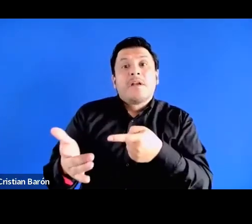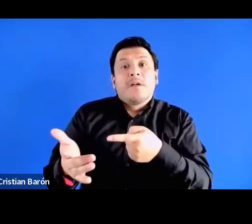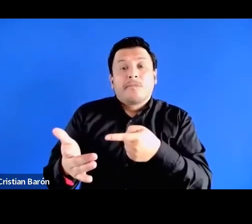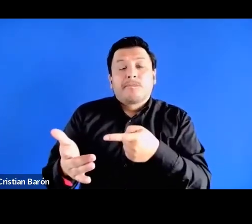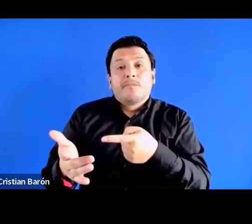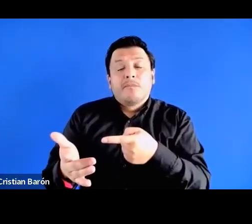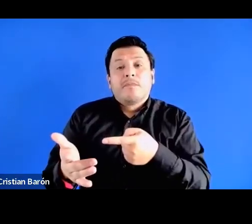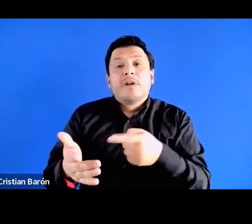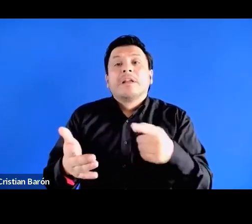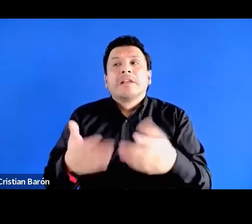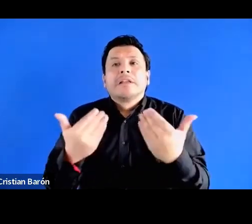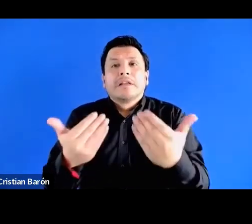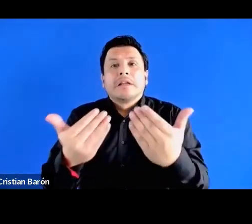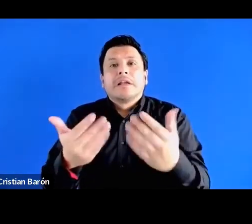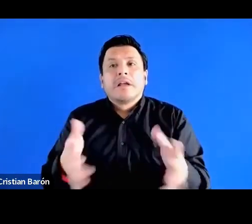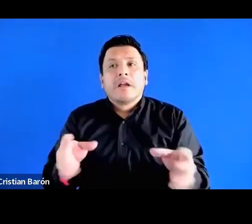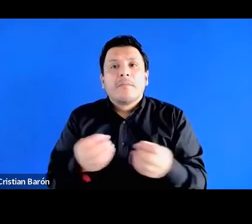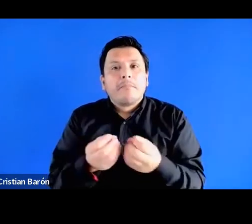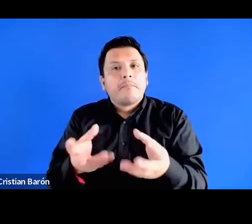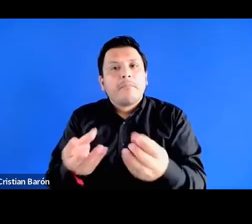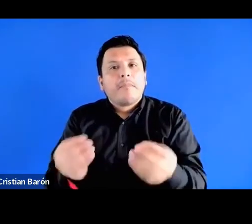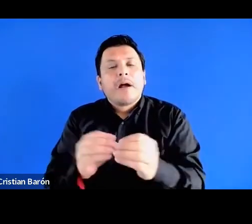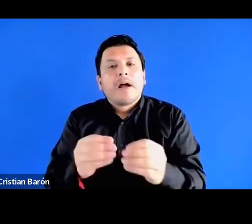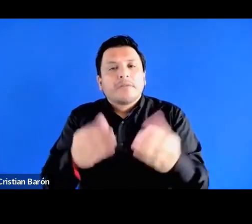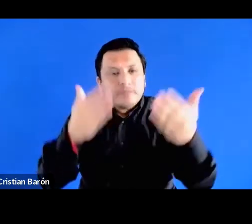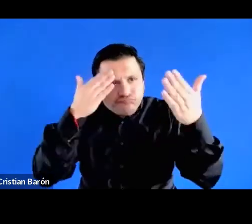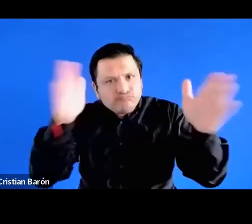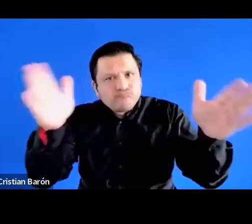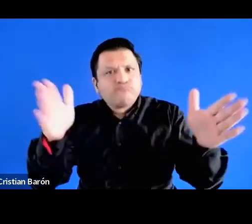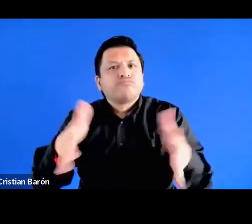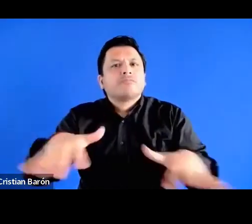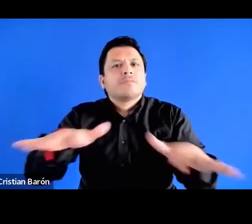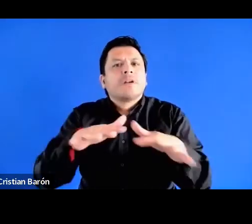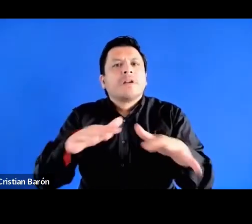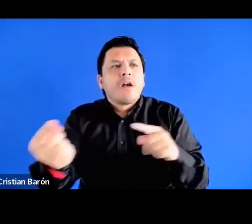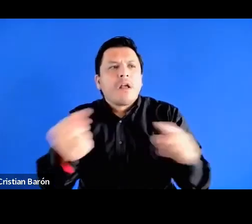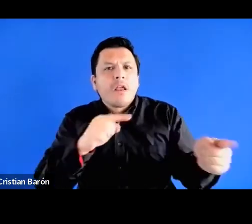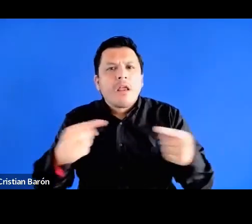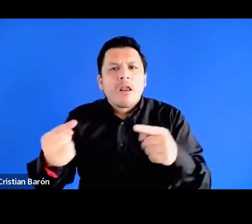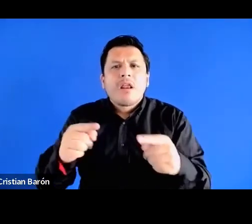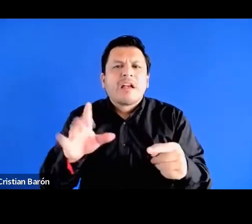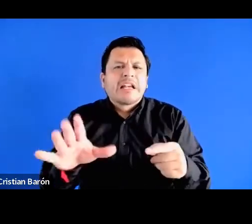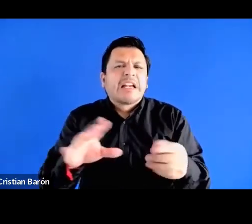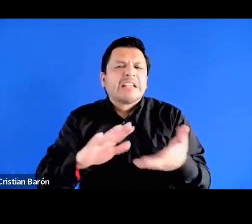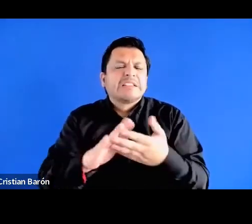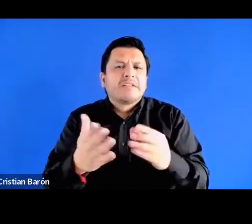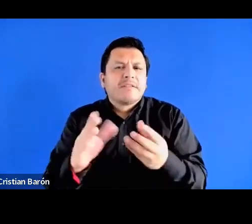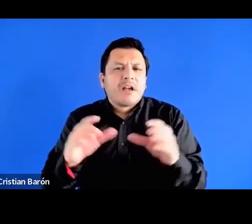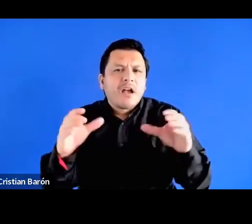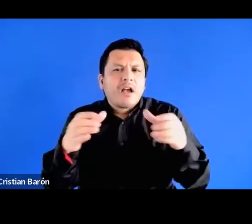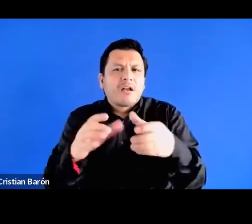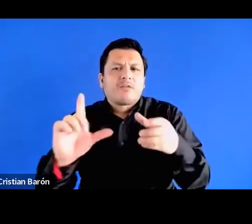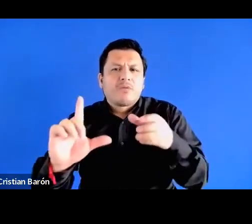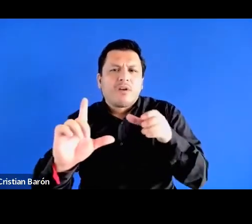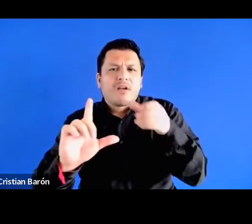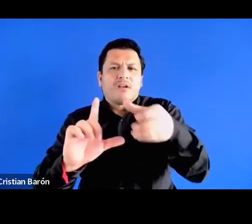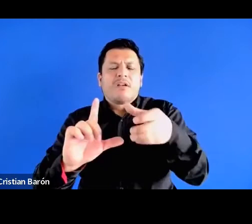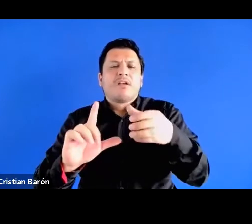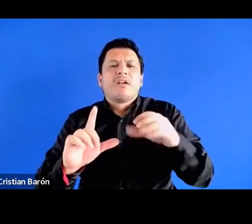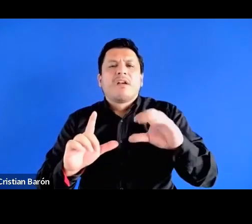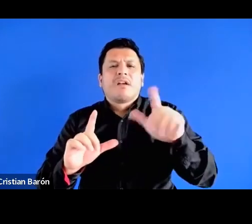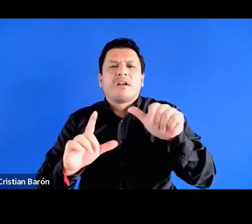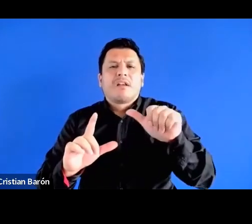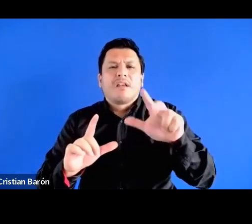contribución ampla para la discusión de clase no solamente como Ochi comentó